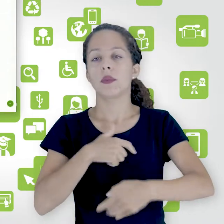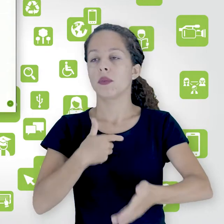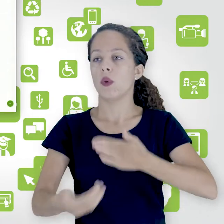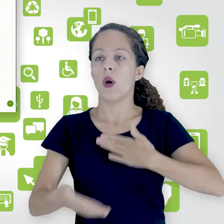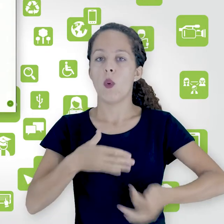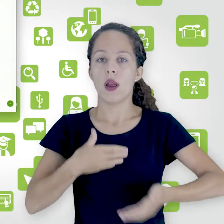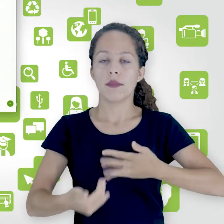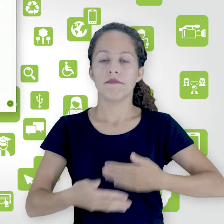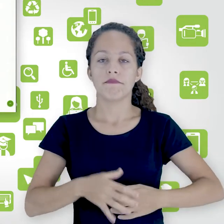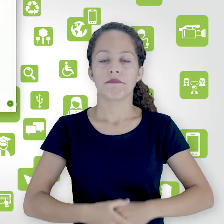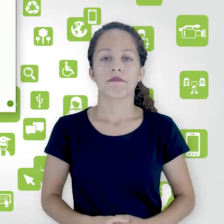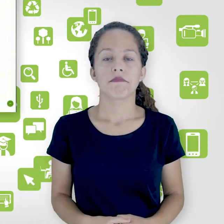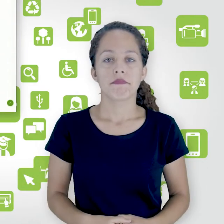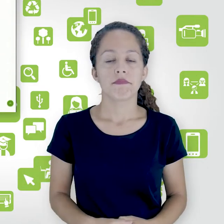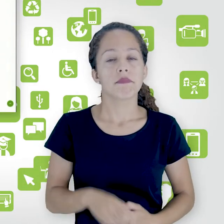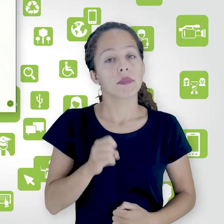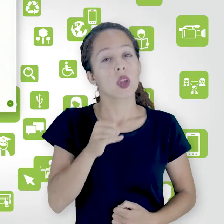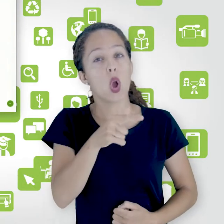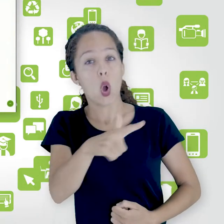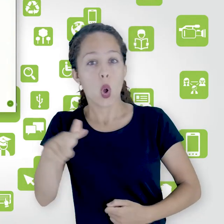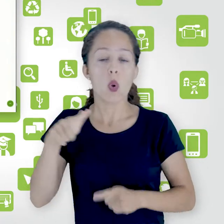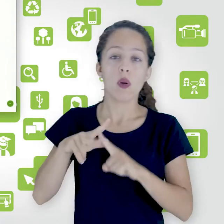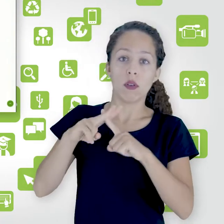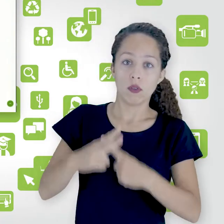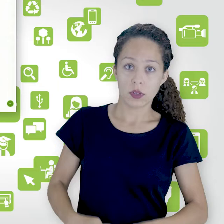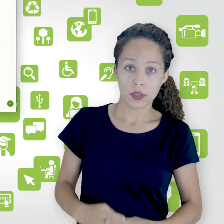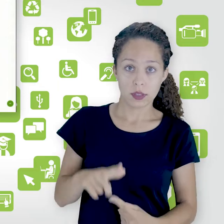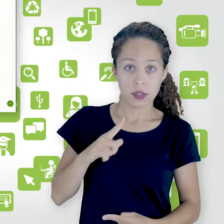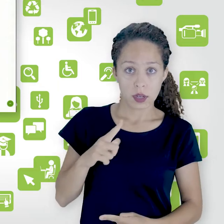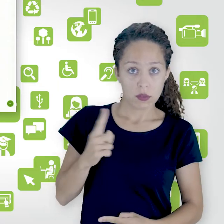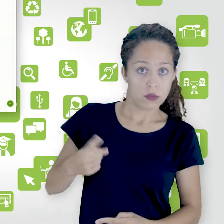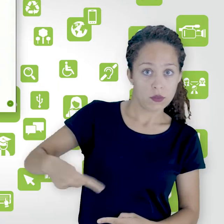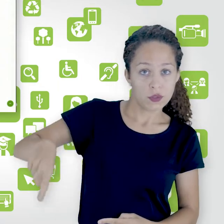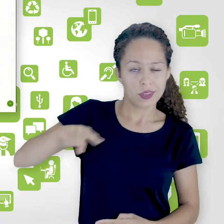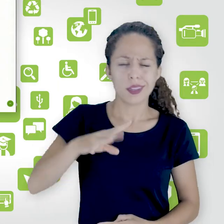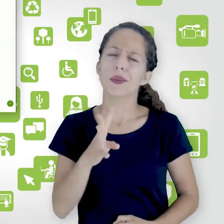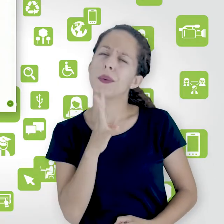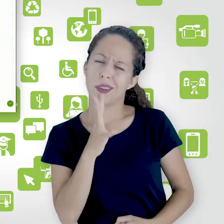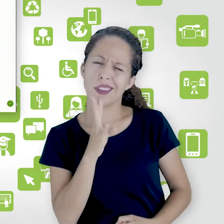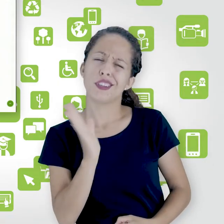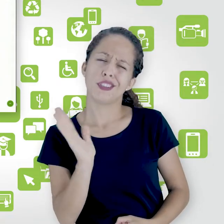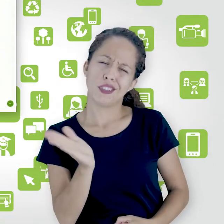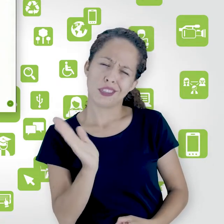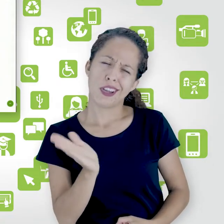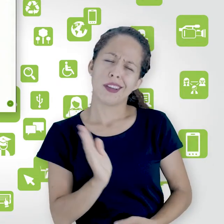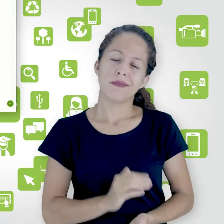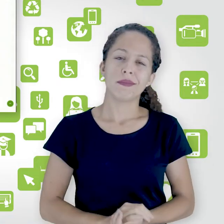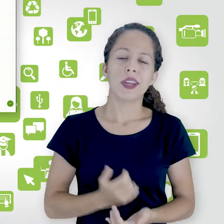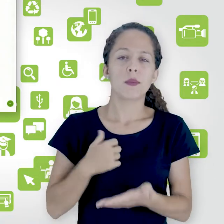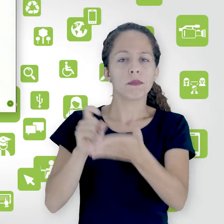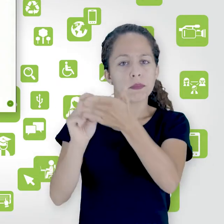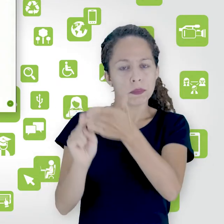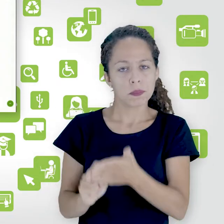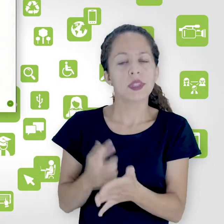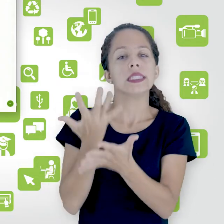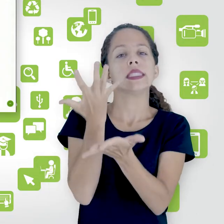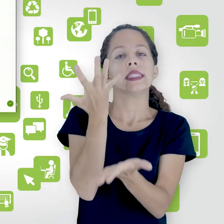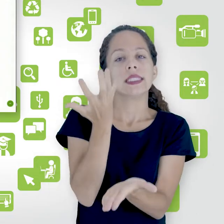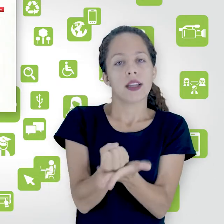momento. E aí, as demais configurações que vocês já conhecem. Então, eu vou salvar.